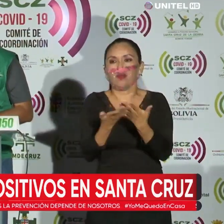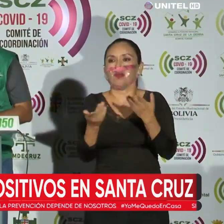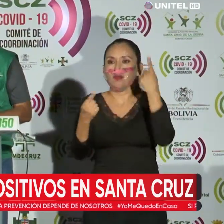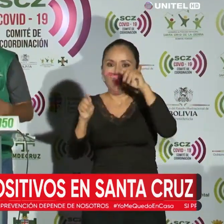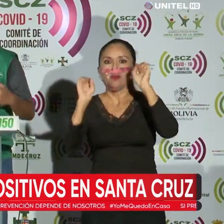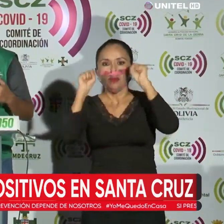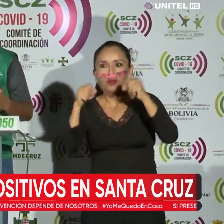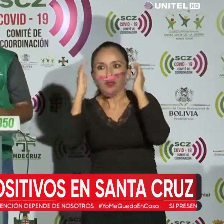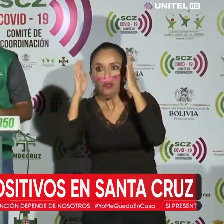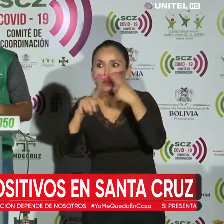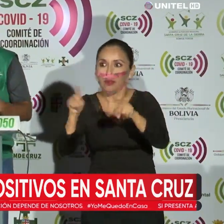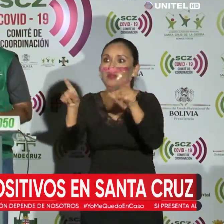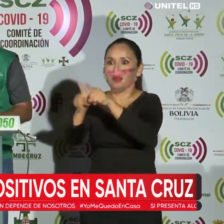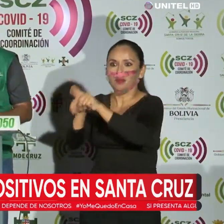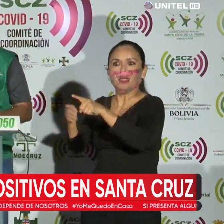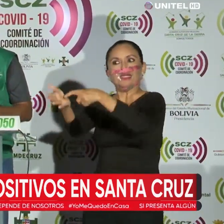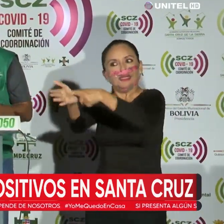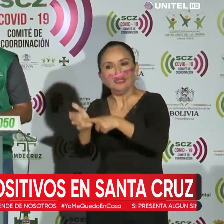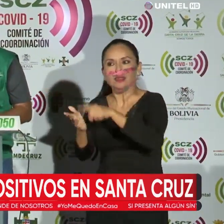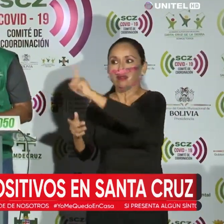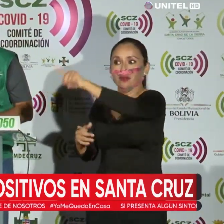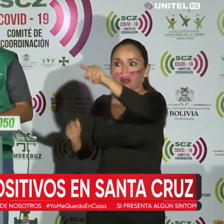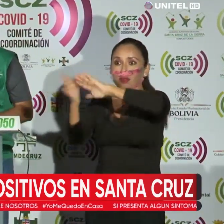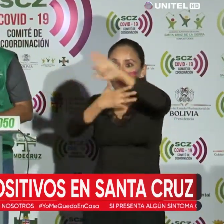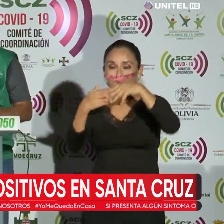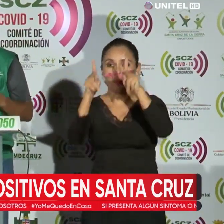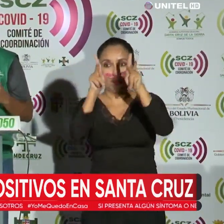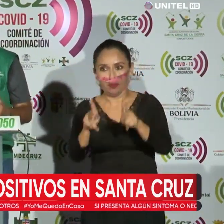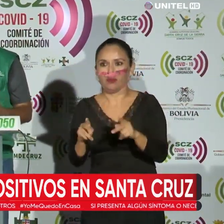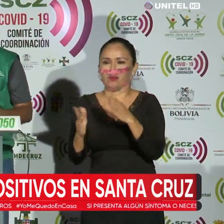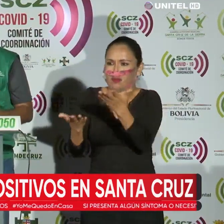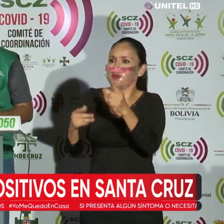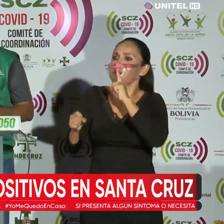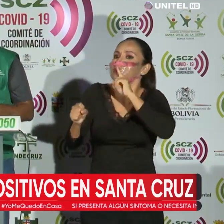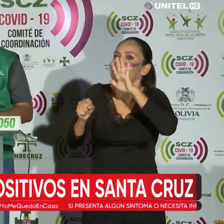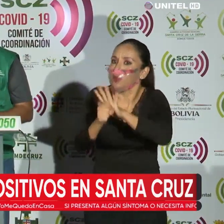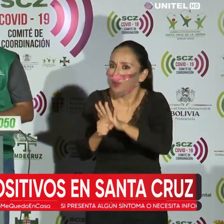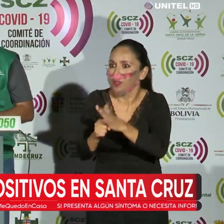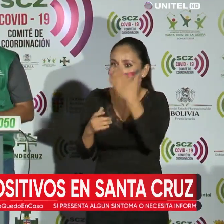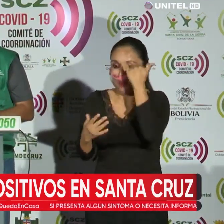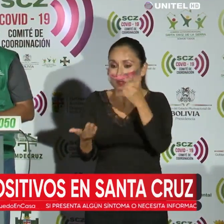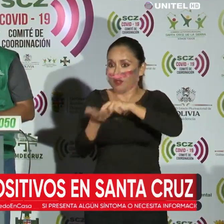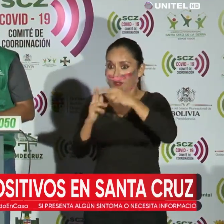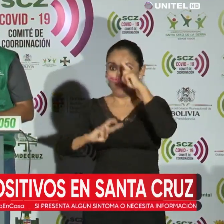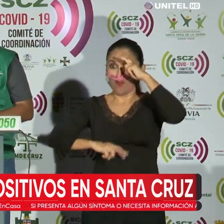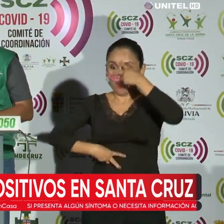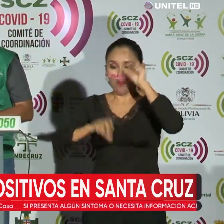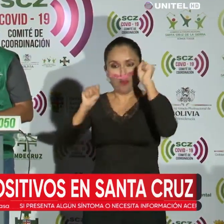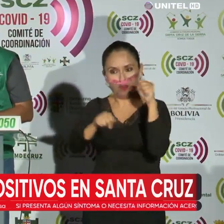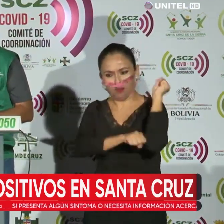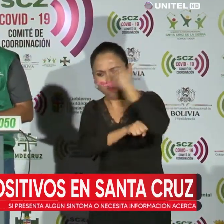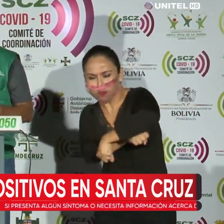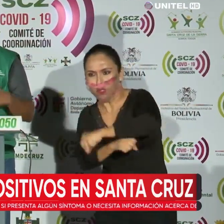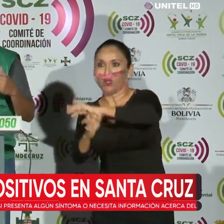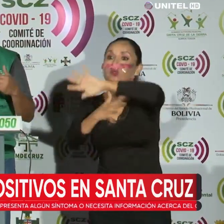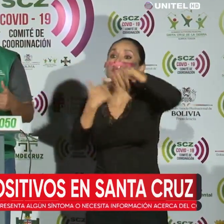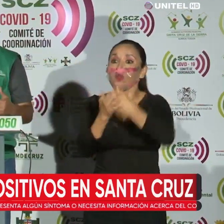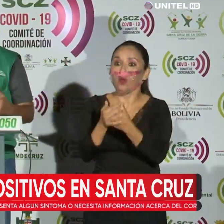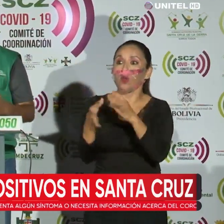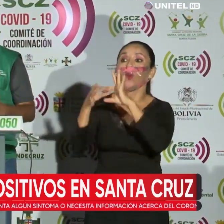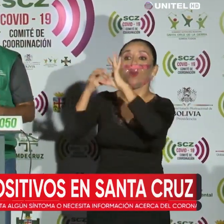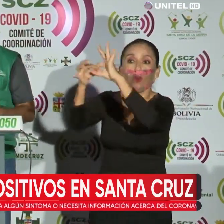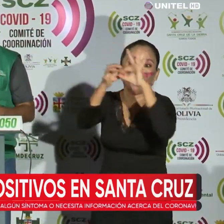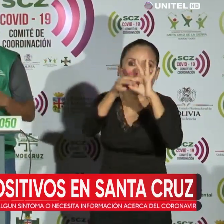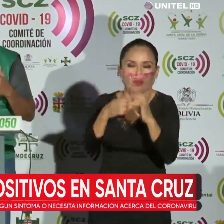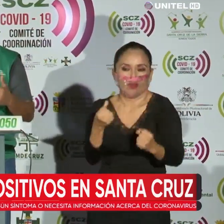atender a la ciudadanía, pero también demandamos de todos los ciudadanos su compromiso, porque al virus lo vamos a vencer entre todos, de forma